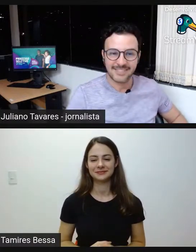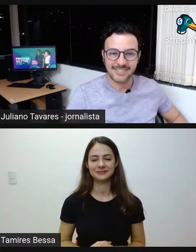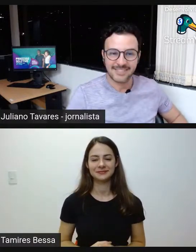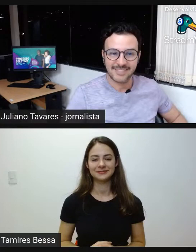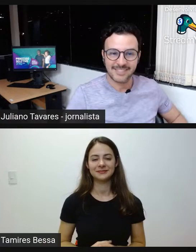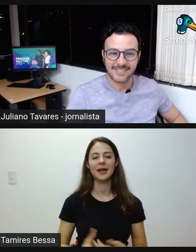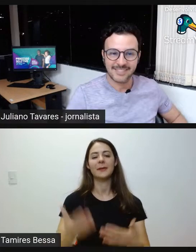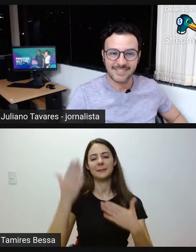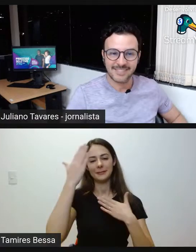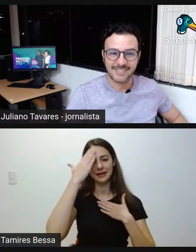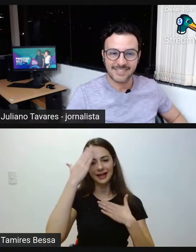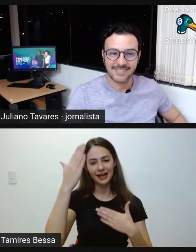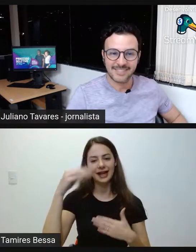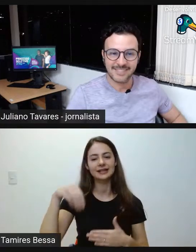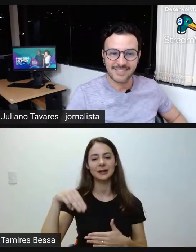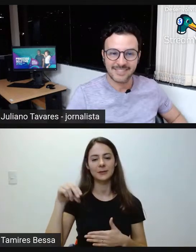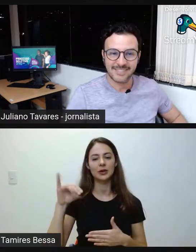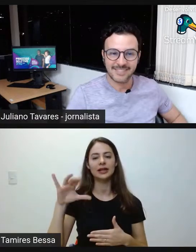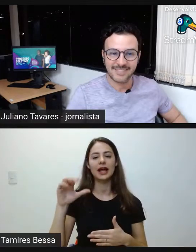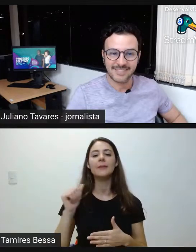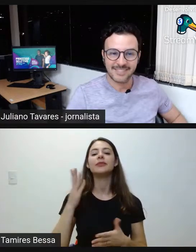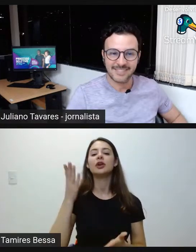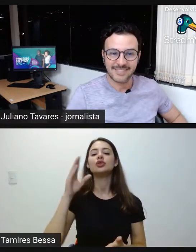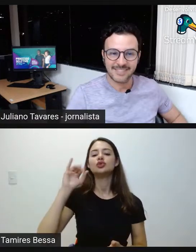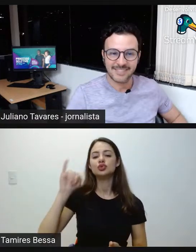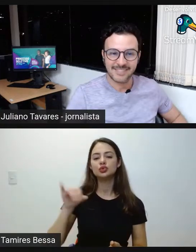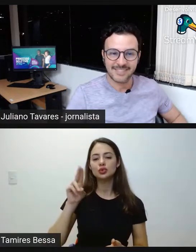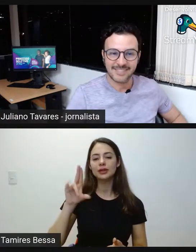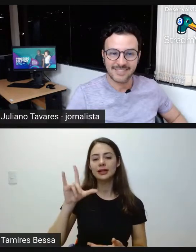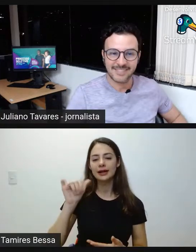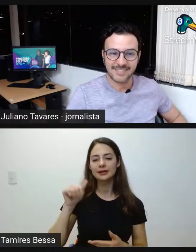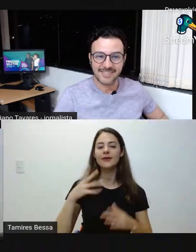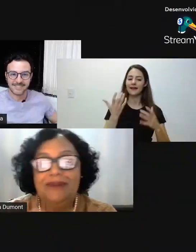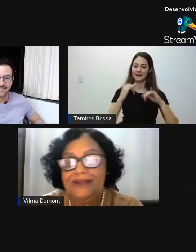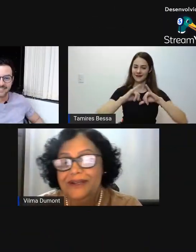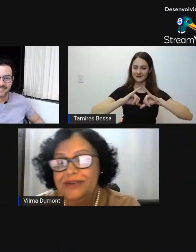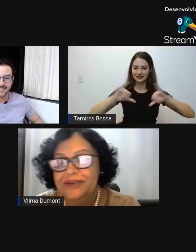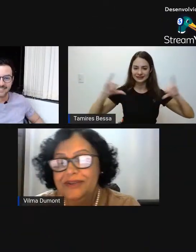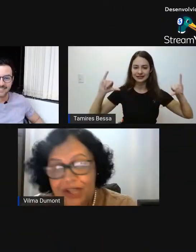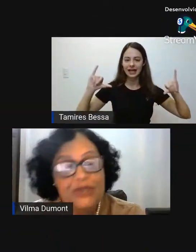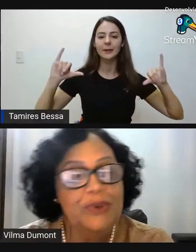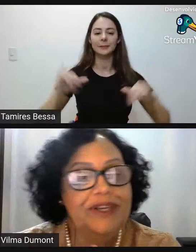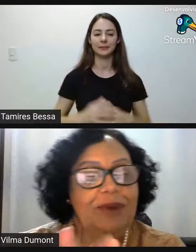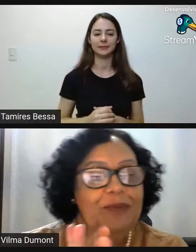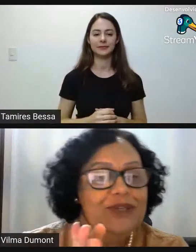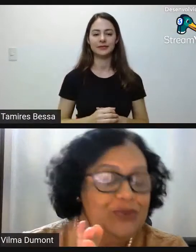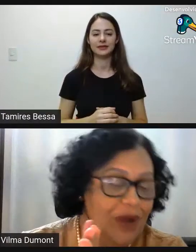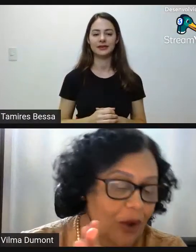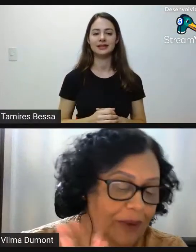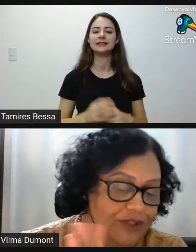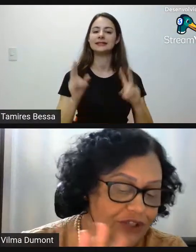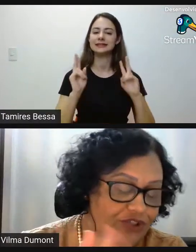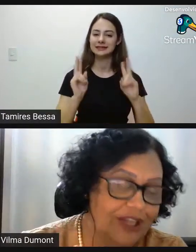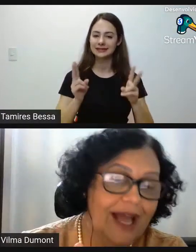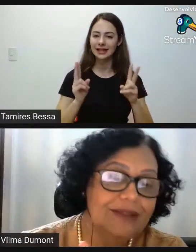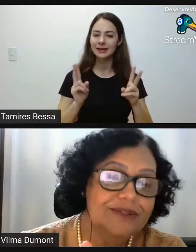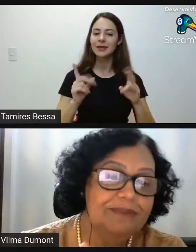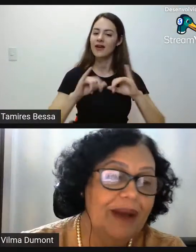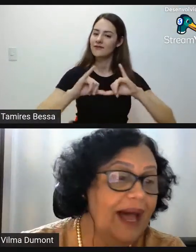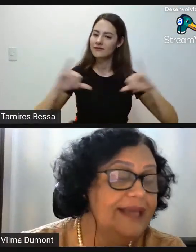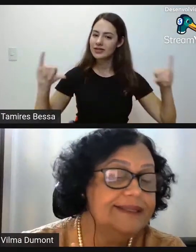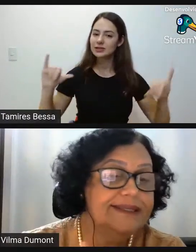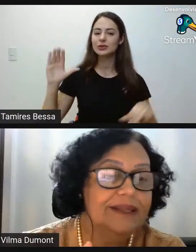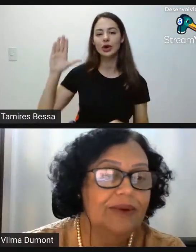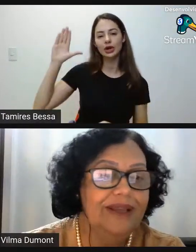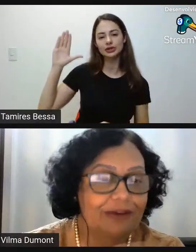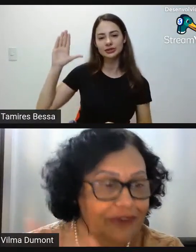Obrigada, Mônica. Ô, Juliano, eu gostaria de deixar um recadinho que eu sempre deixo aqui para o pessoal, para os candidatos